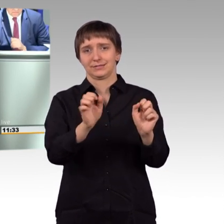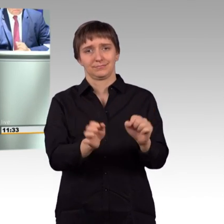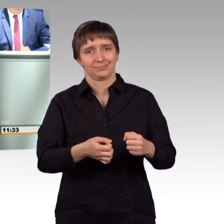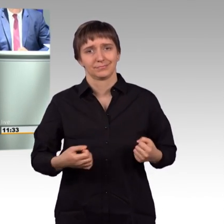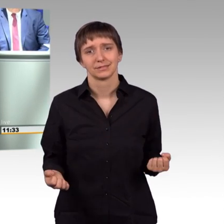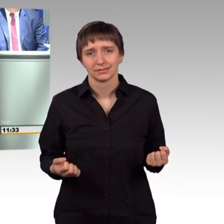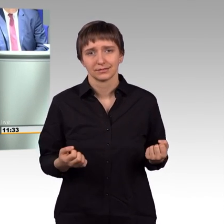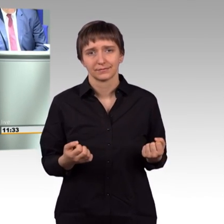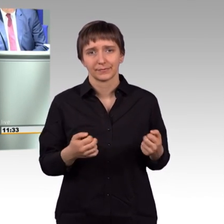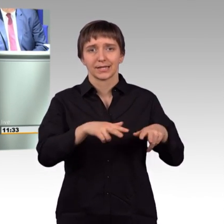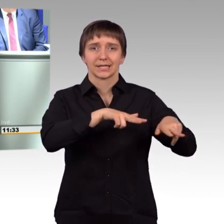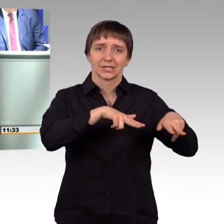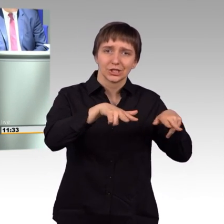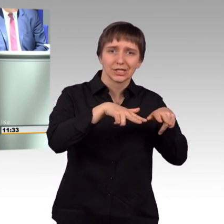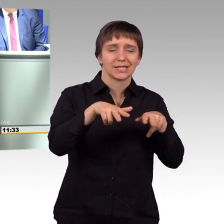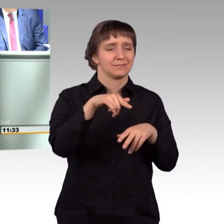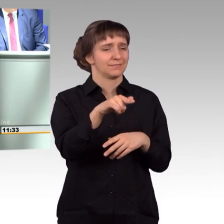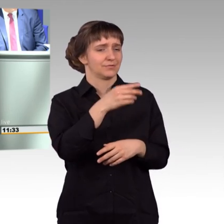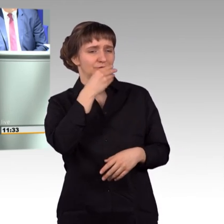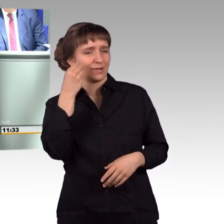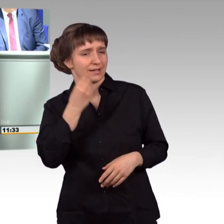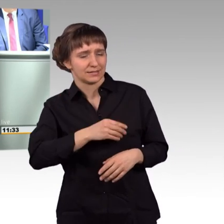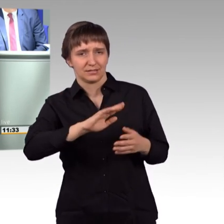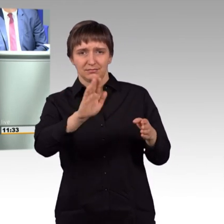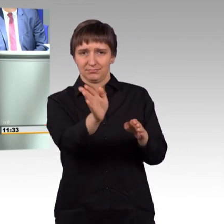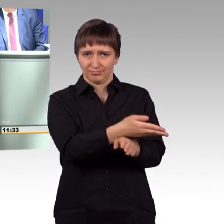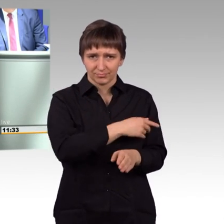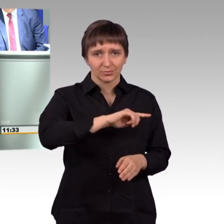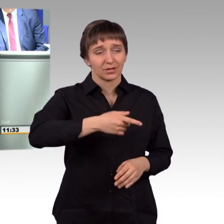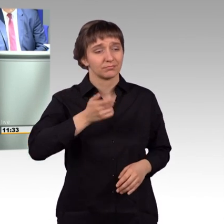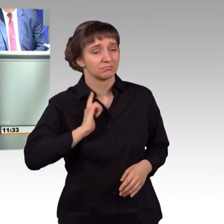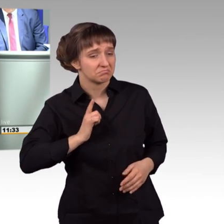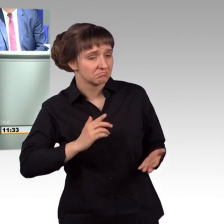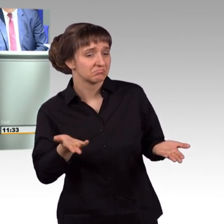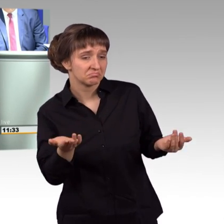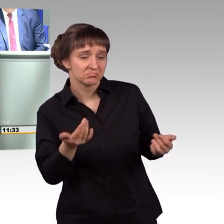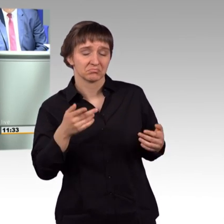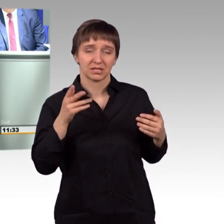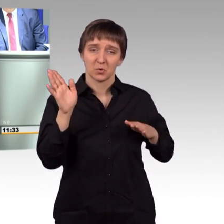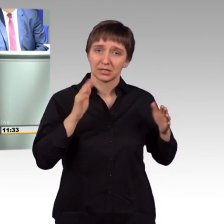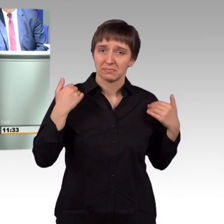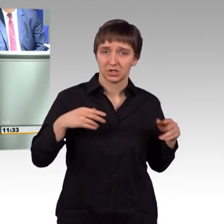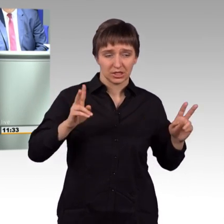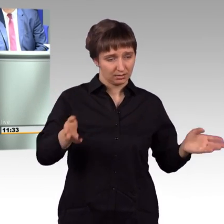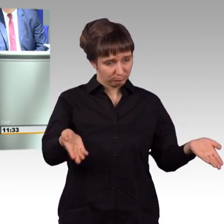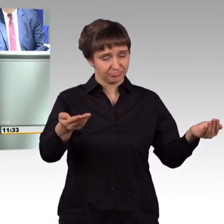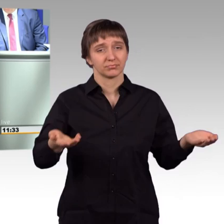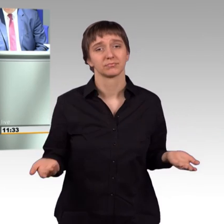die missliebig sind, zu beseitigen und anschließend zu erwarten, dass Demokratie und Menschenrechte entstehen? Nehmen wir den Irak,